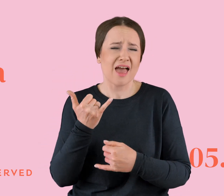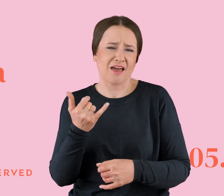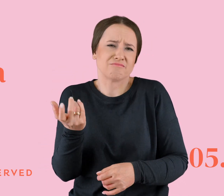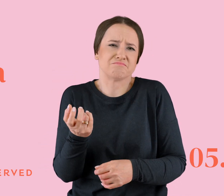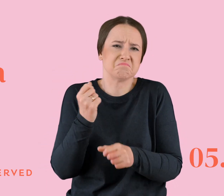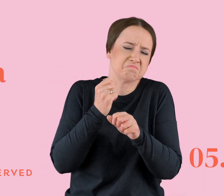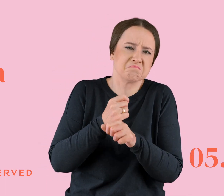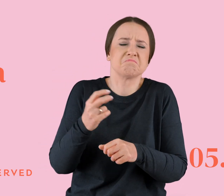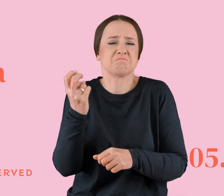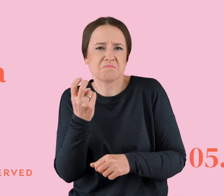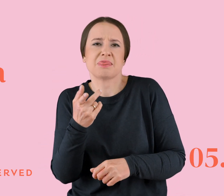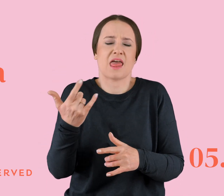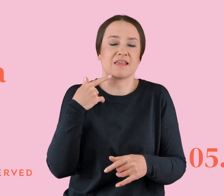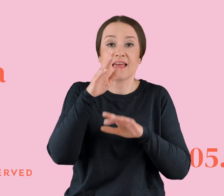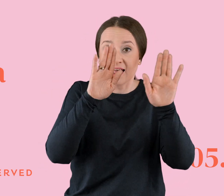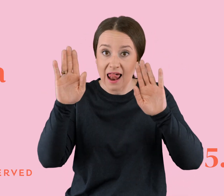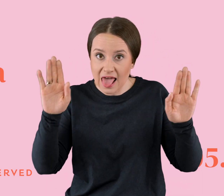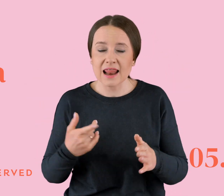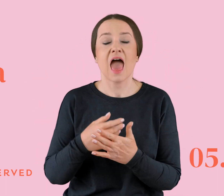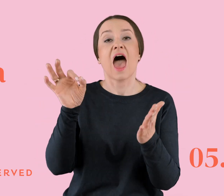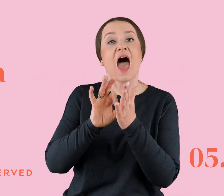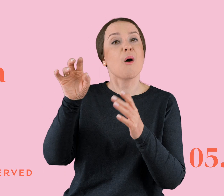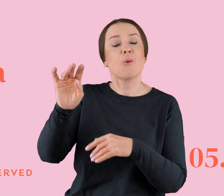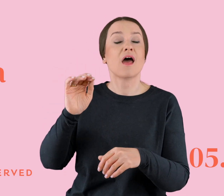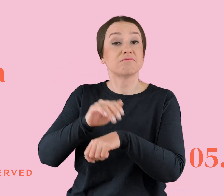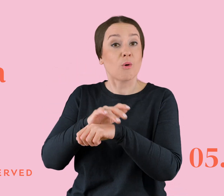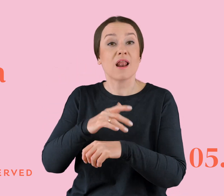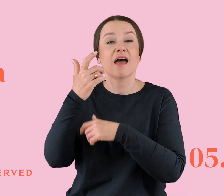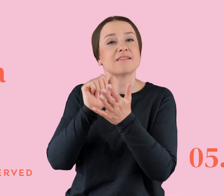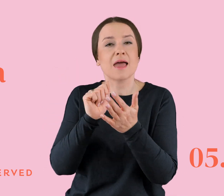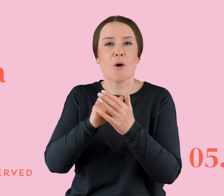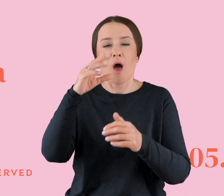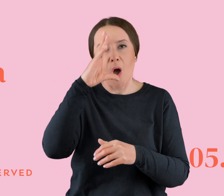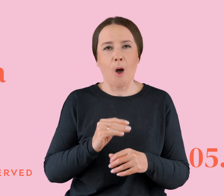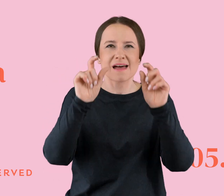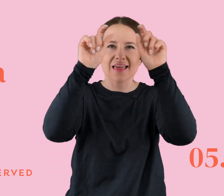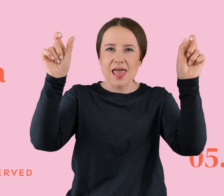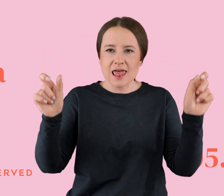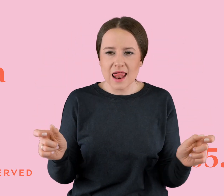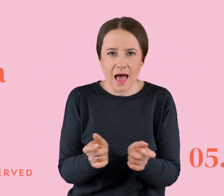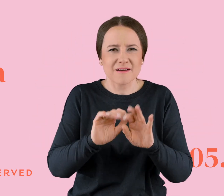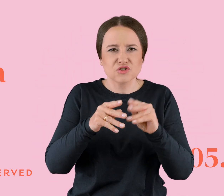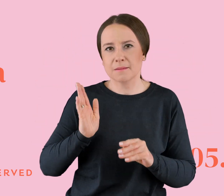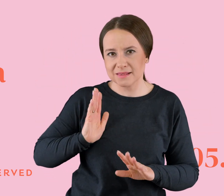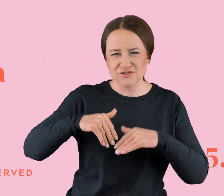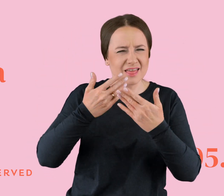fajnym miejscu, takiej galerii. I on się tam zajmował obijaniem obrazów. Te wszystkie tam cudaczne ramy, jakieś tam zabezpieczenia. Nie pamiętam jak się to nazywa.